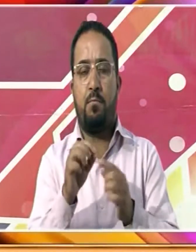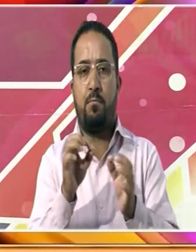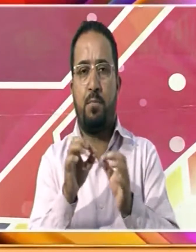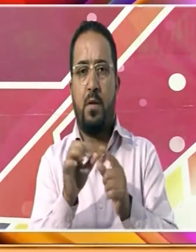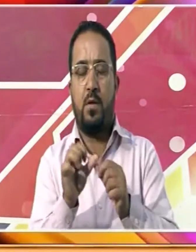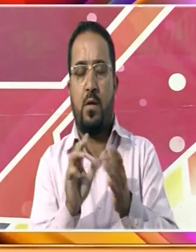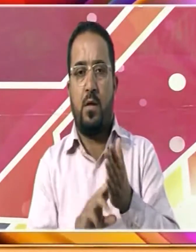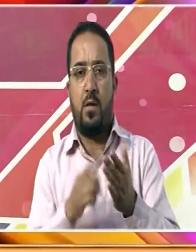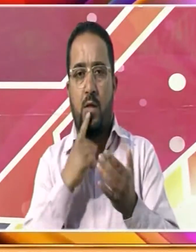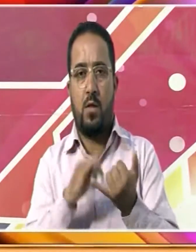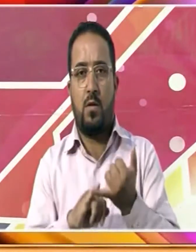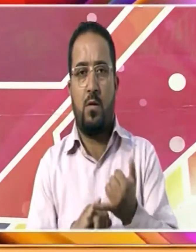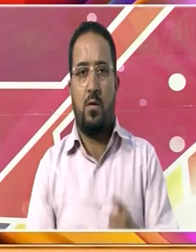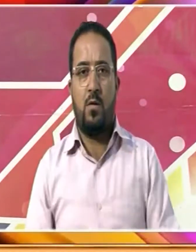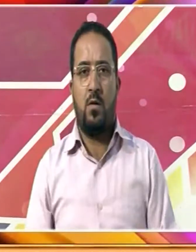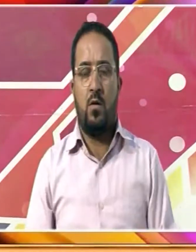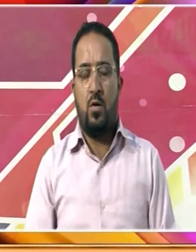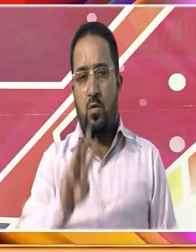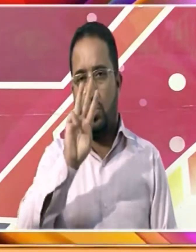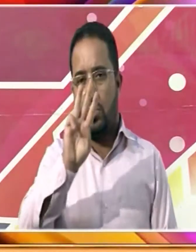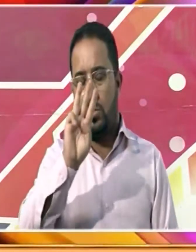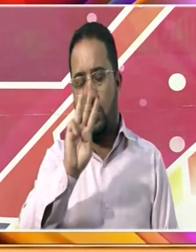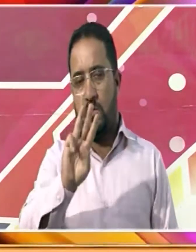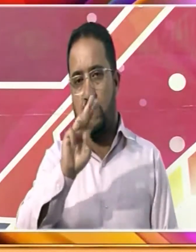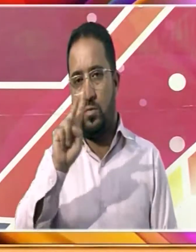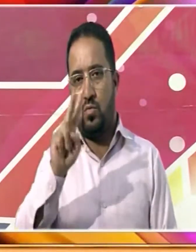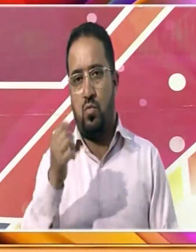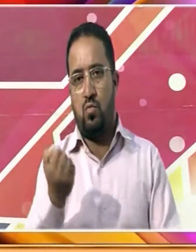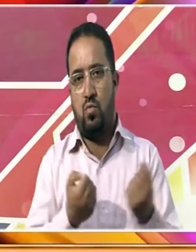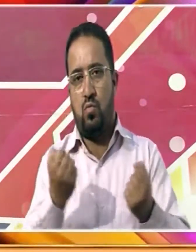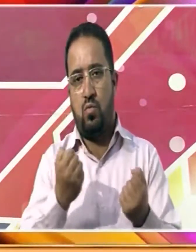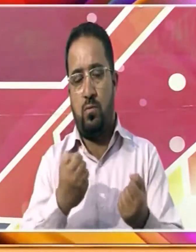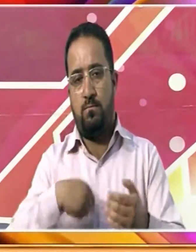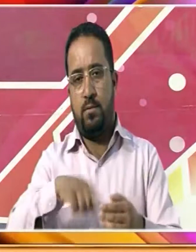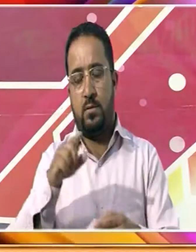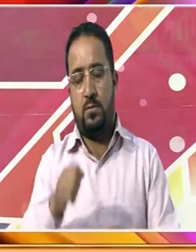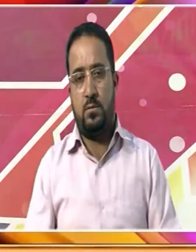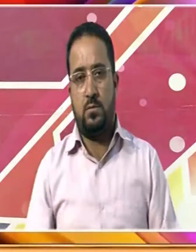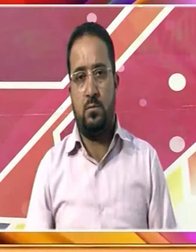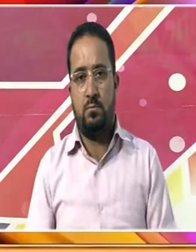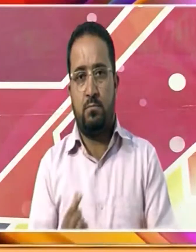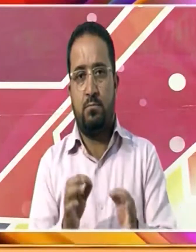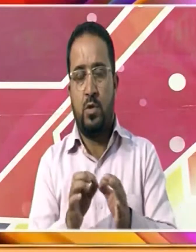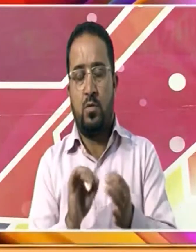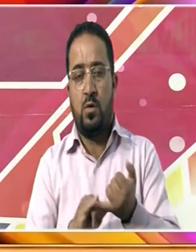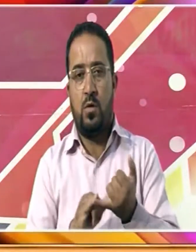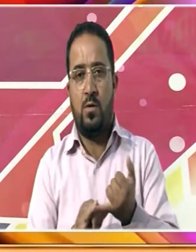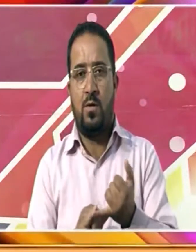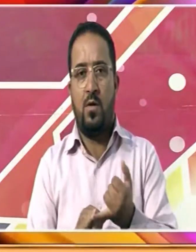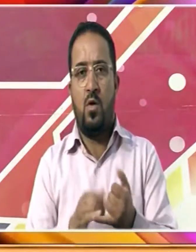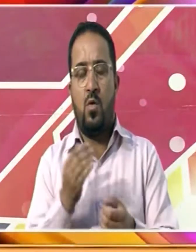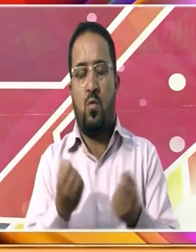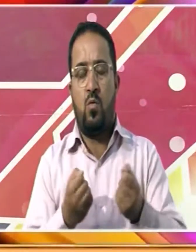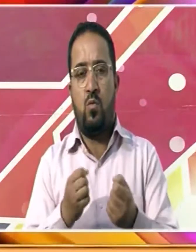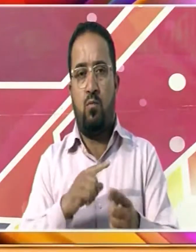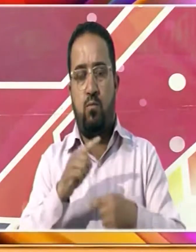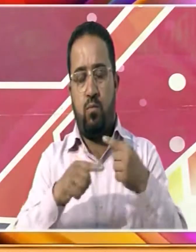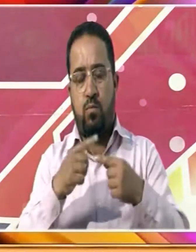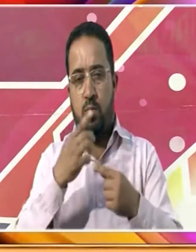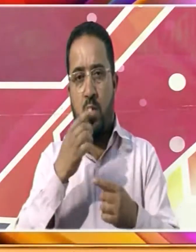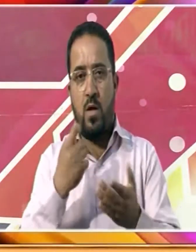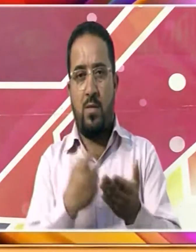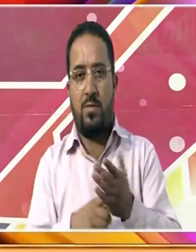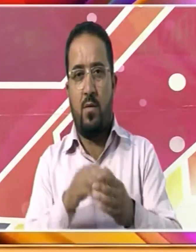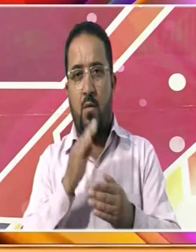تعلق رکھنے والے بتیس یاترین کو لے جا رہی تھی کہ یمن و طریقی جگہ پر اس کو حادثہ پیش